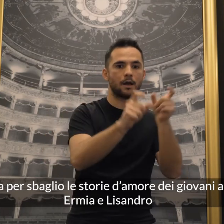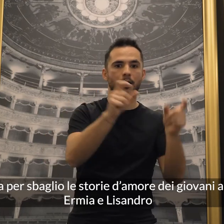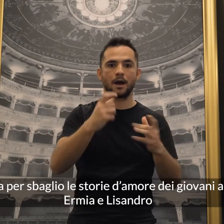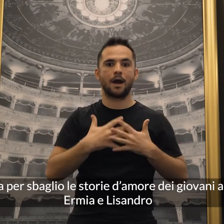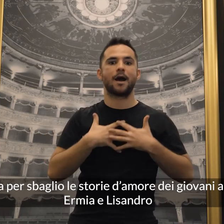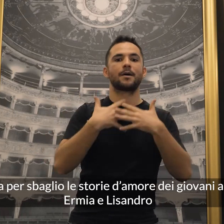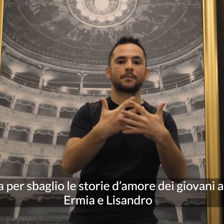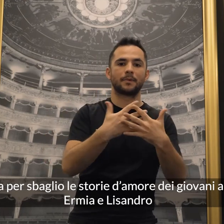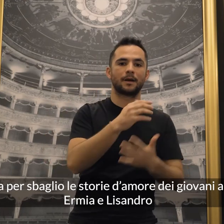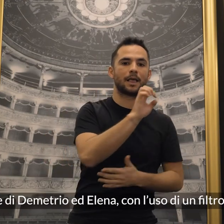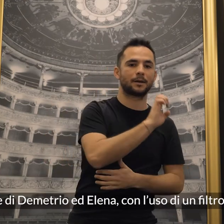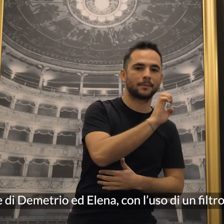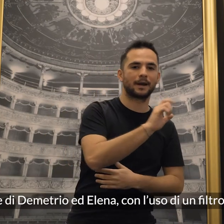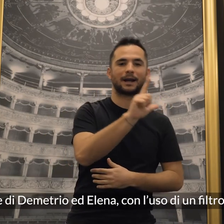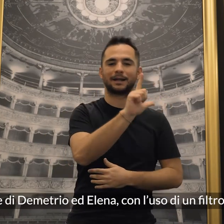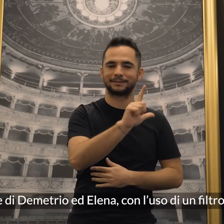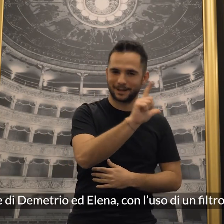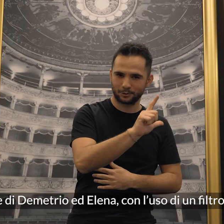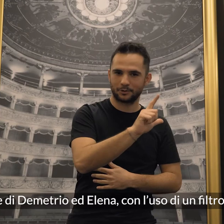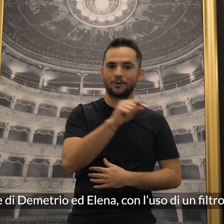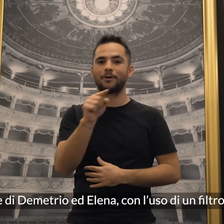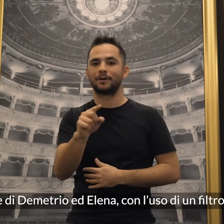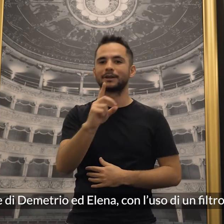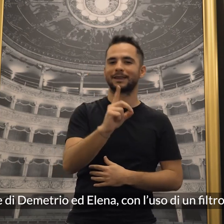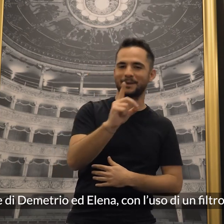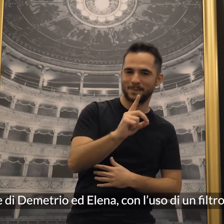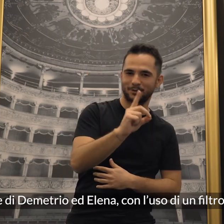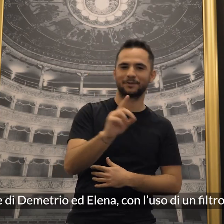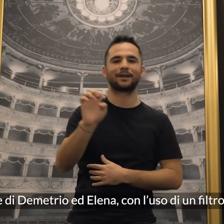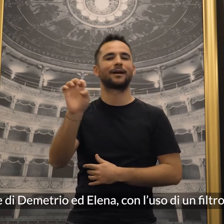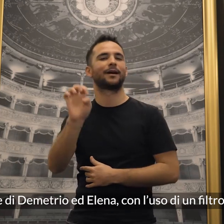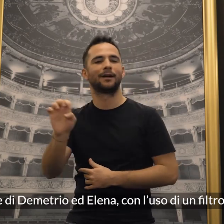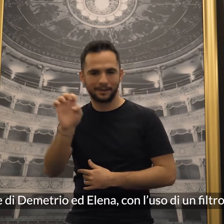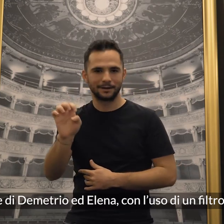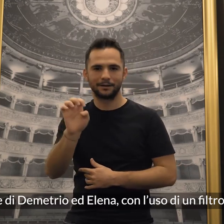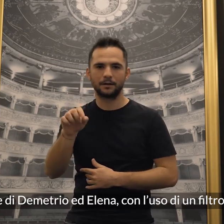Ermia e Elisandro, con quelle di Demetrio ed Elena, con l'uso di un filtro magico.